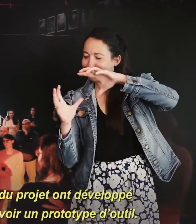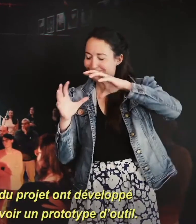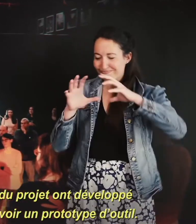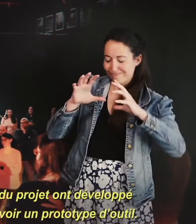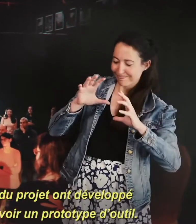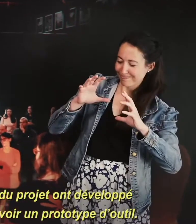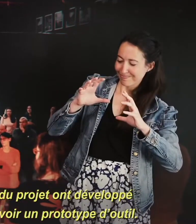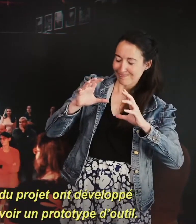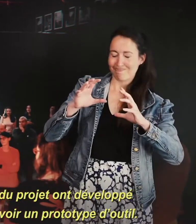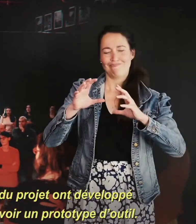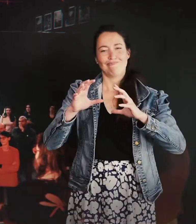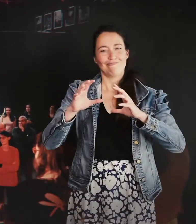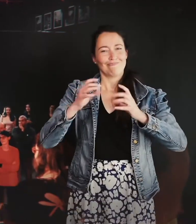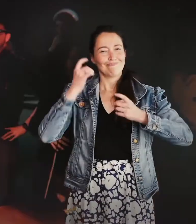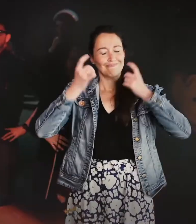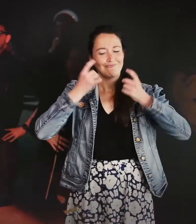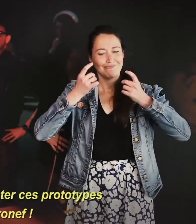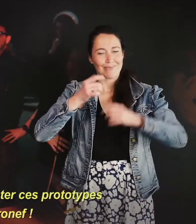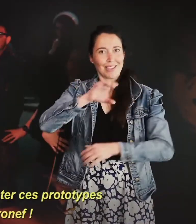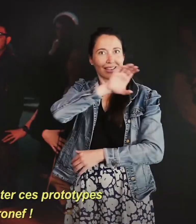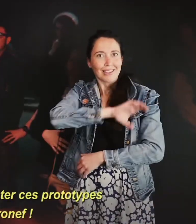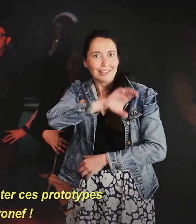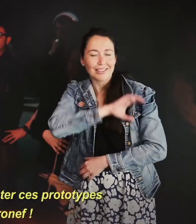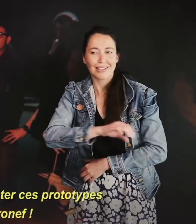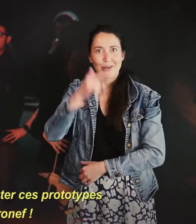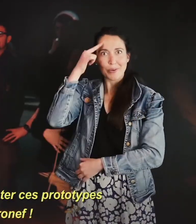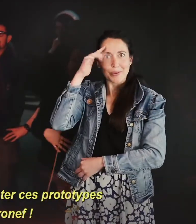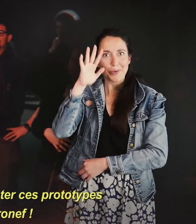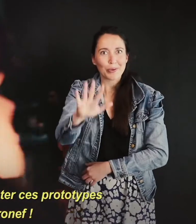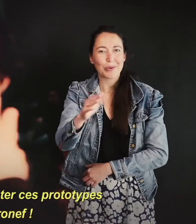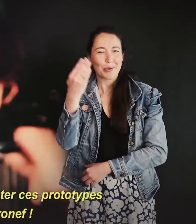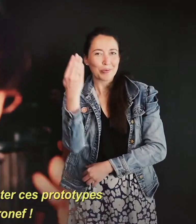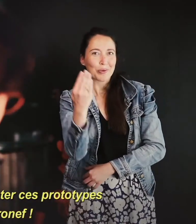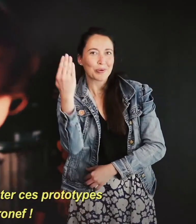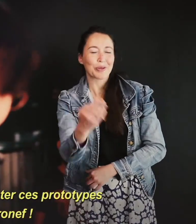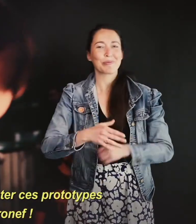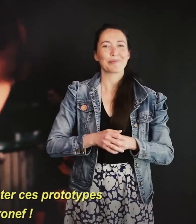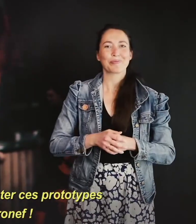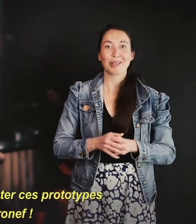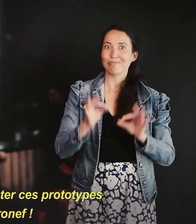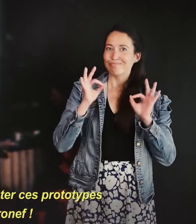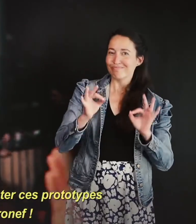'outils. Nous avons besoin de vous pour tester ces prototypes sur des concerts à l'Aéronef.